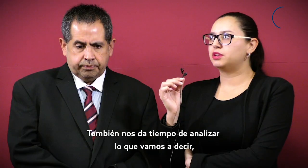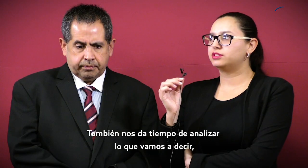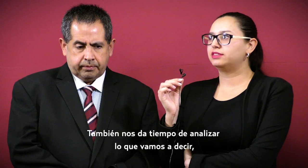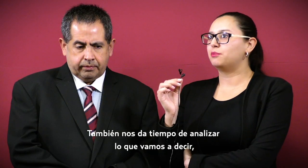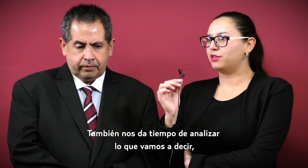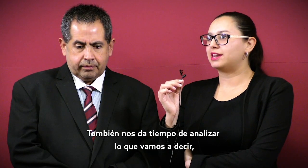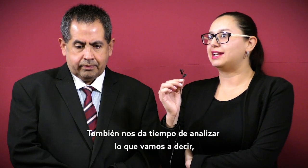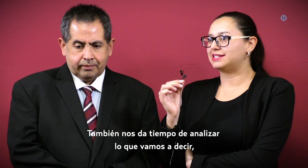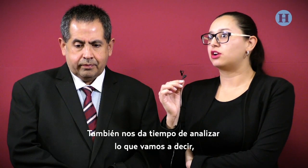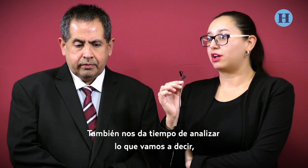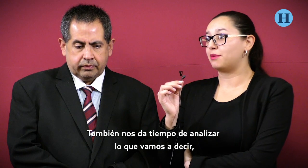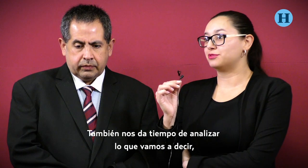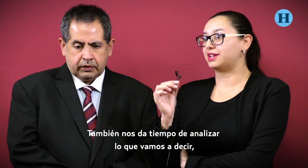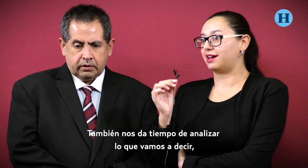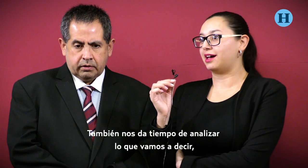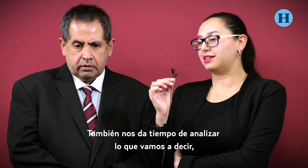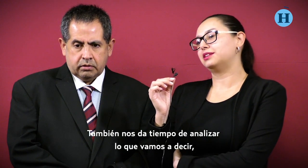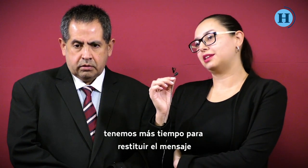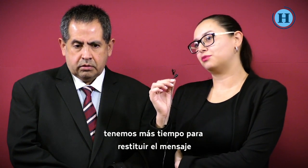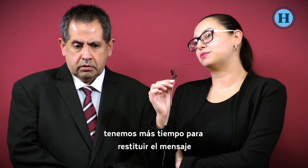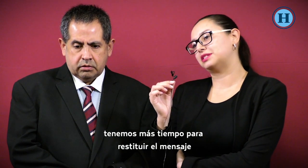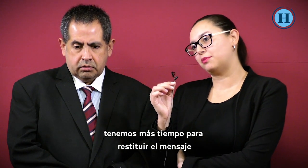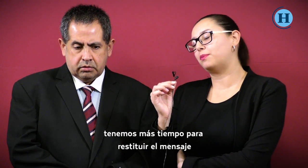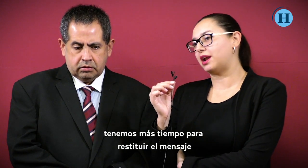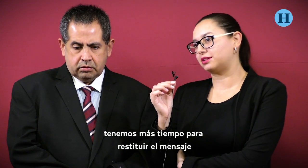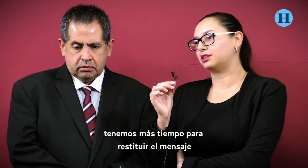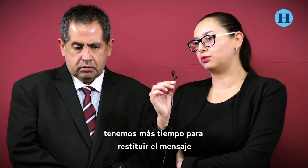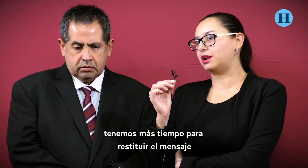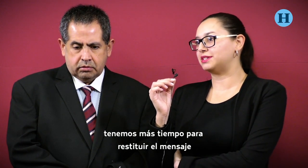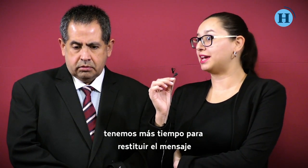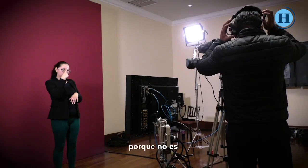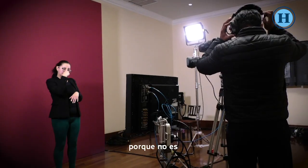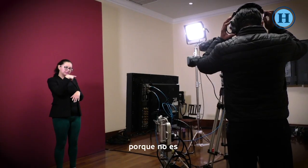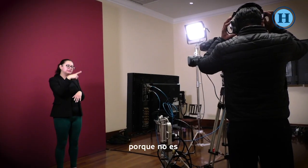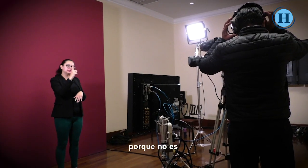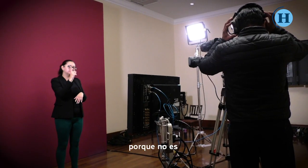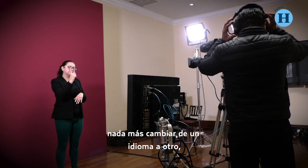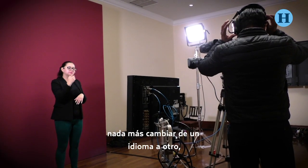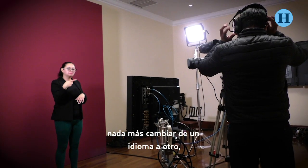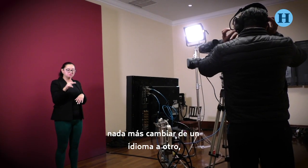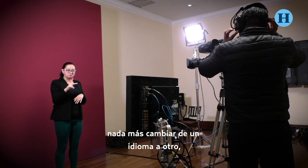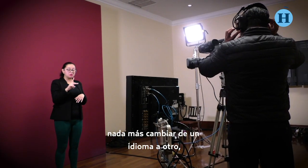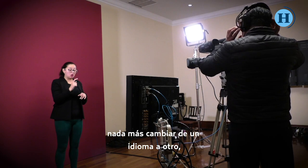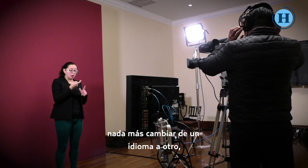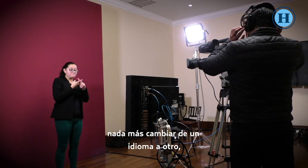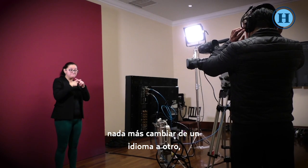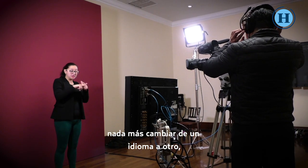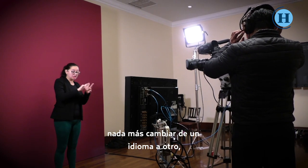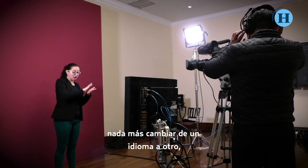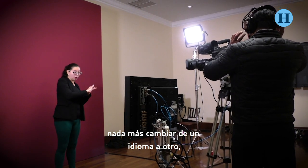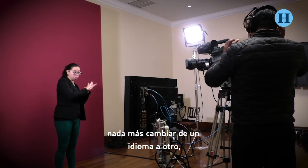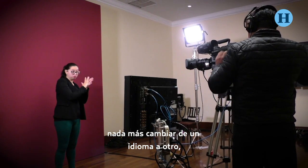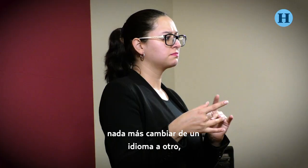También nos da tiempo de analizar lo que vamos a decir. Tenemos más tiempo para restituir el mensaje, porque no es nada más cambiar